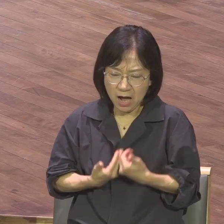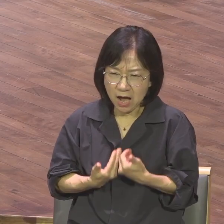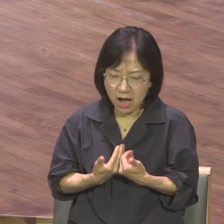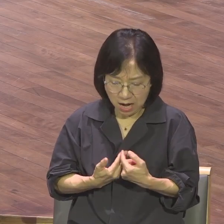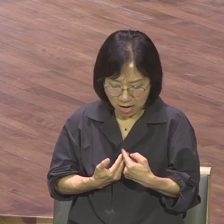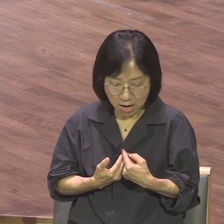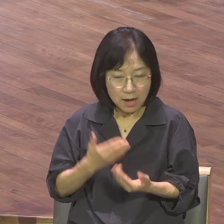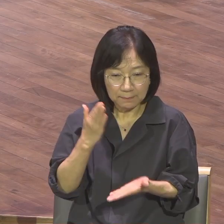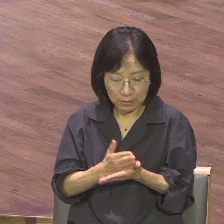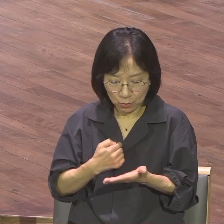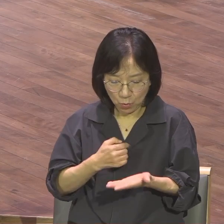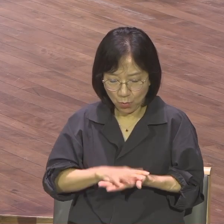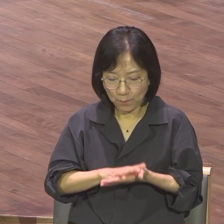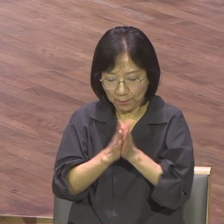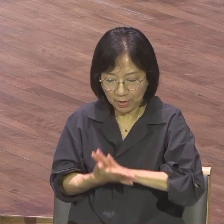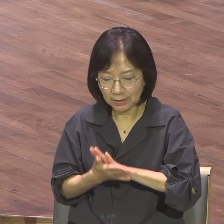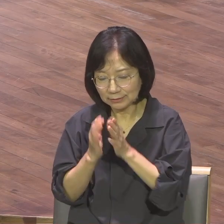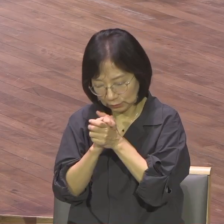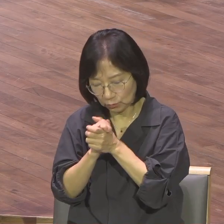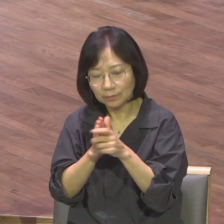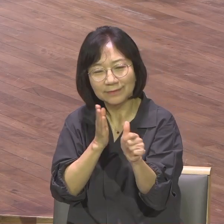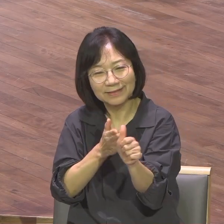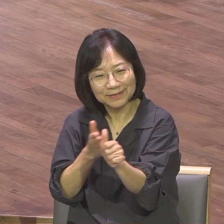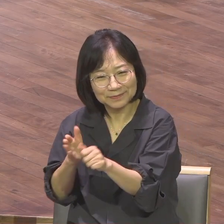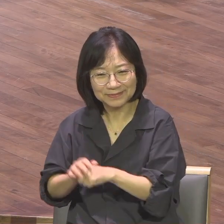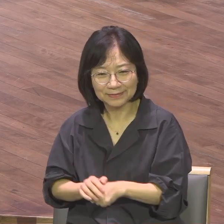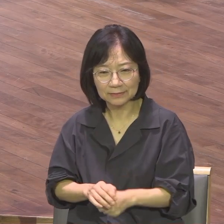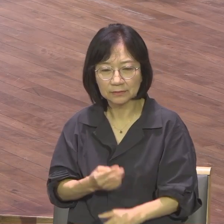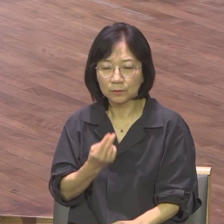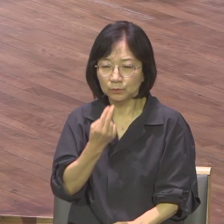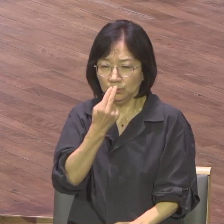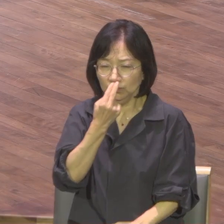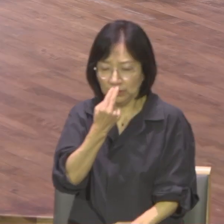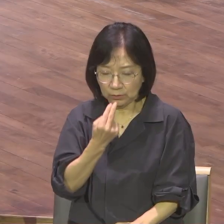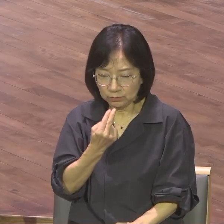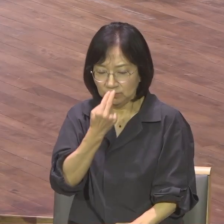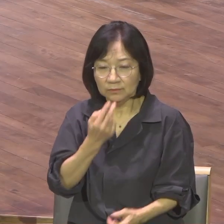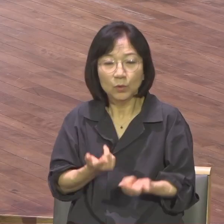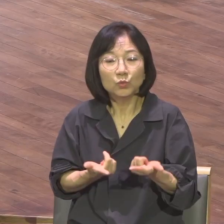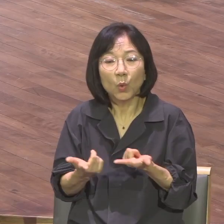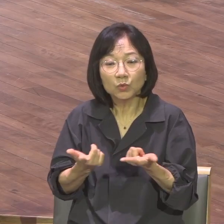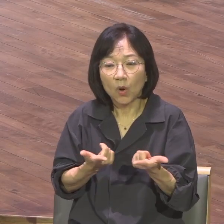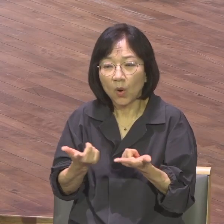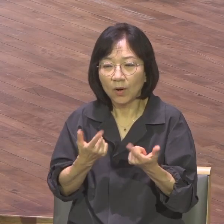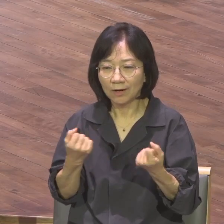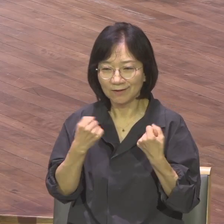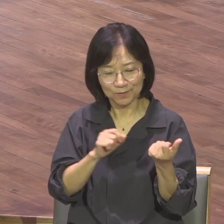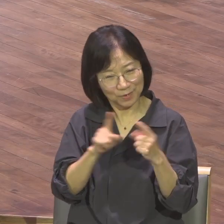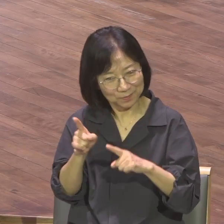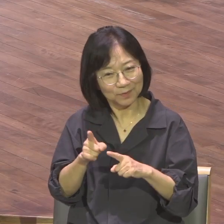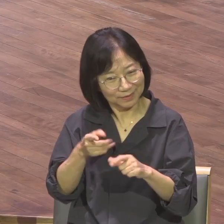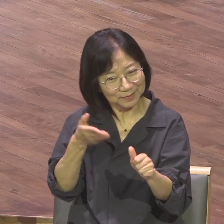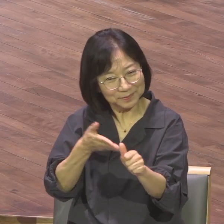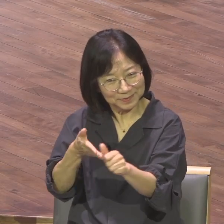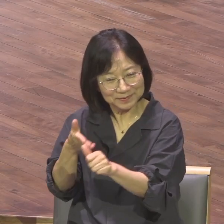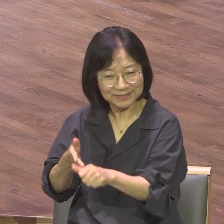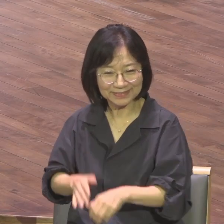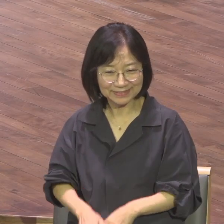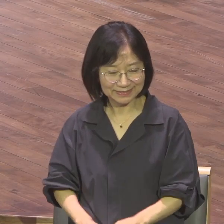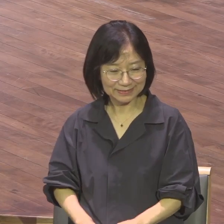호흡을 기도 속에서 조금만 누려보시기 바랍니다 별거 아닌 제가 오늘 조금 흉내냈어요